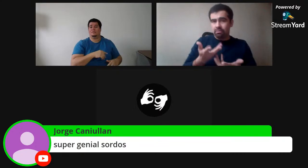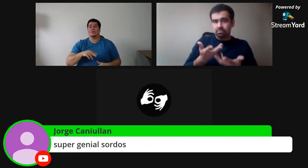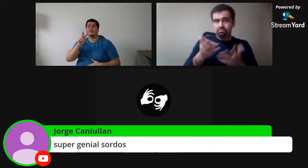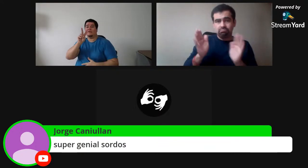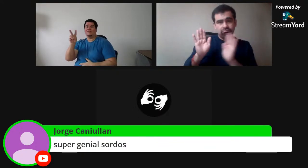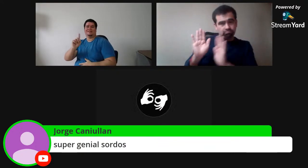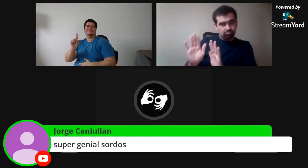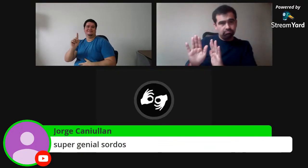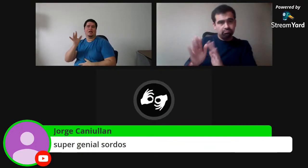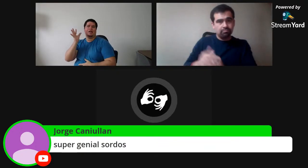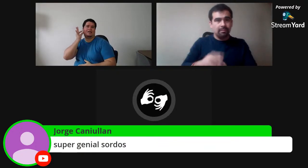Y la poesía